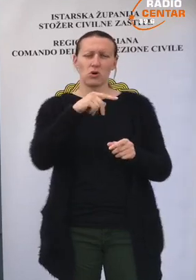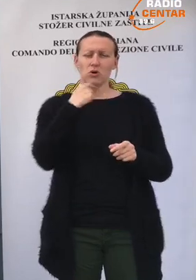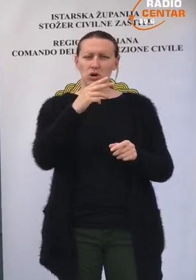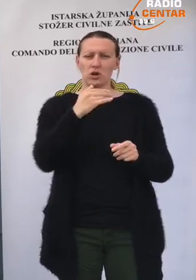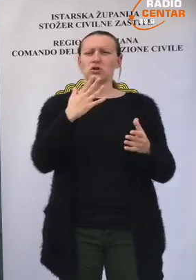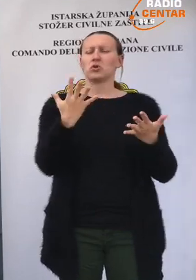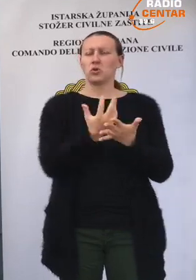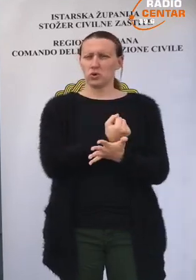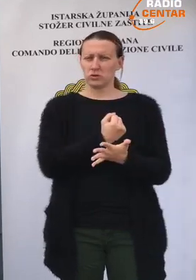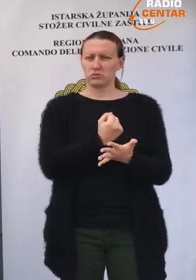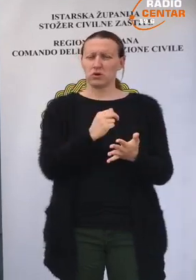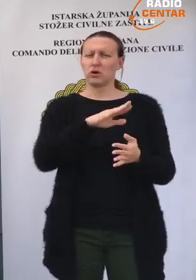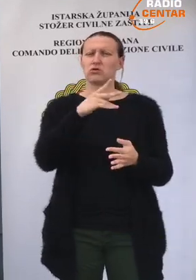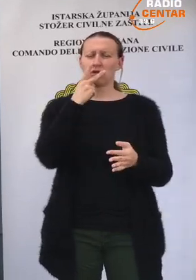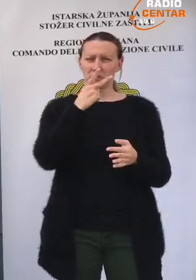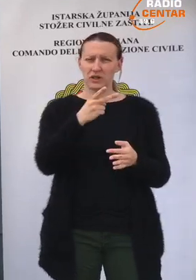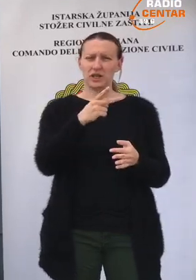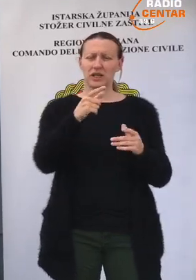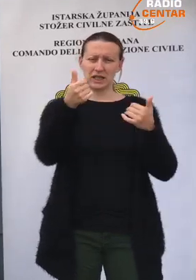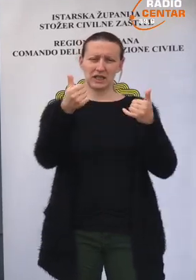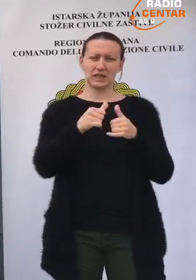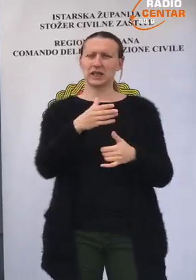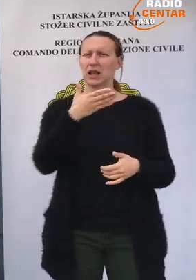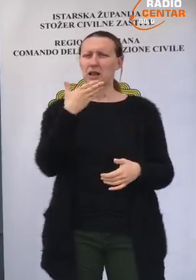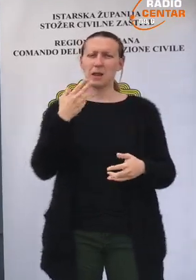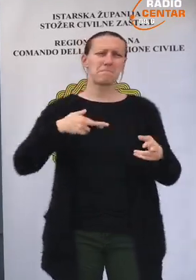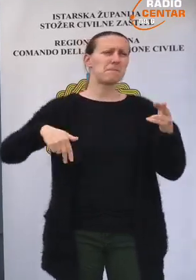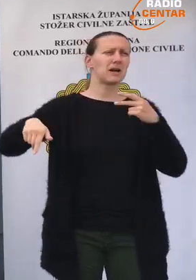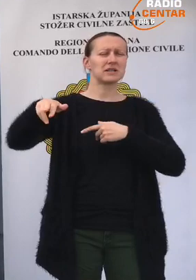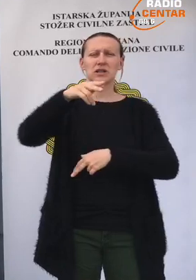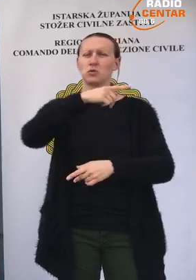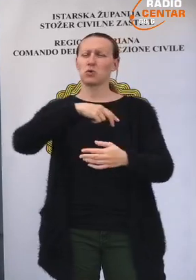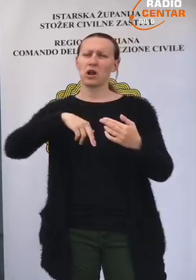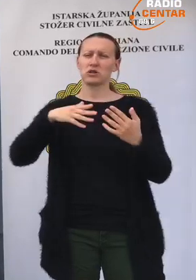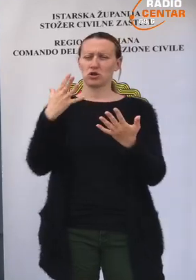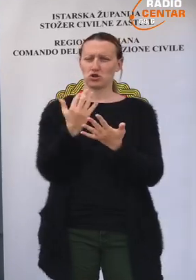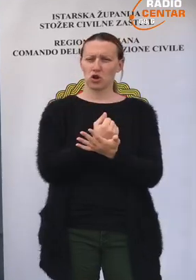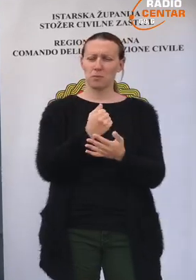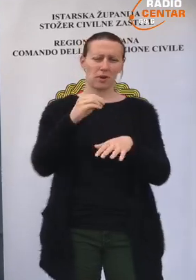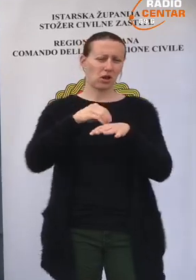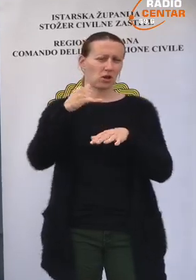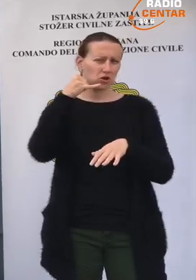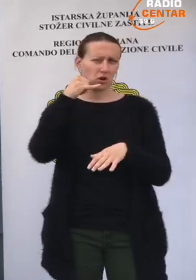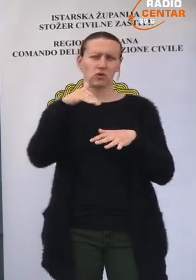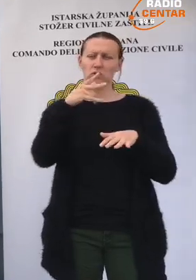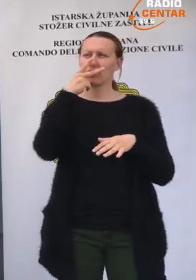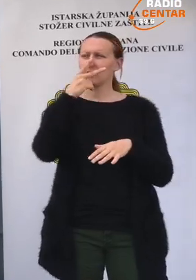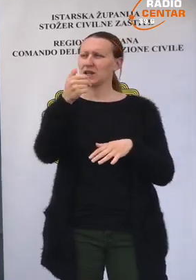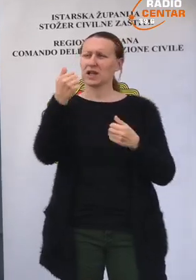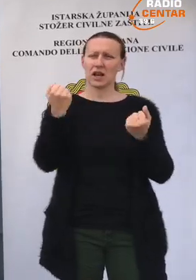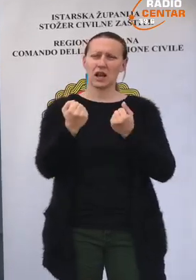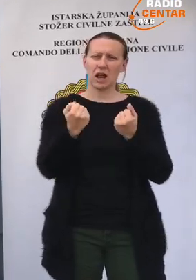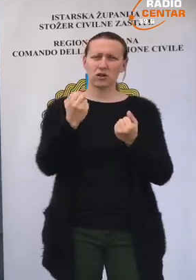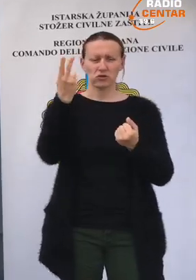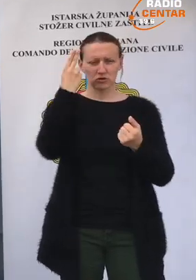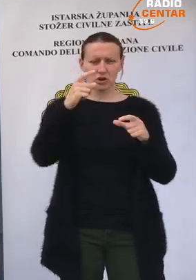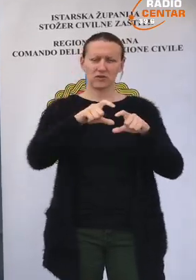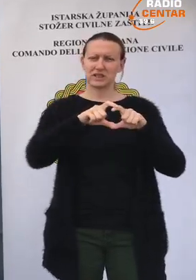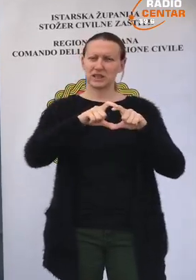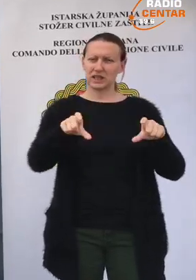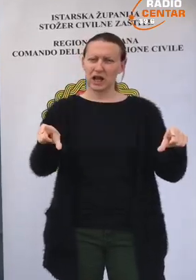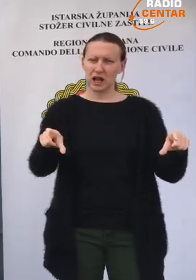mogu reći vrlo uspješno. Kao što vidite, po Istri nema cirkulacije. Dobili smo dojave, ljudi vide jedan auto